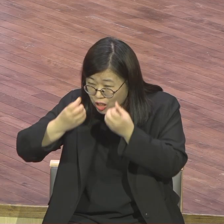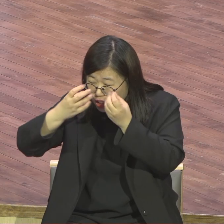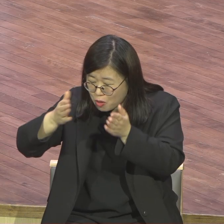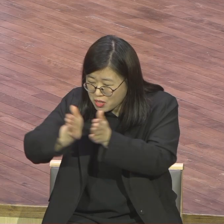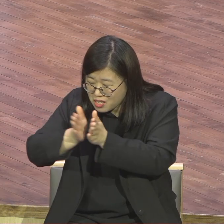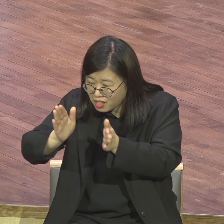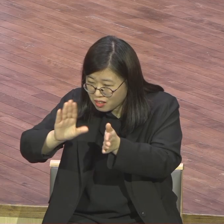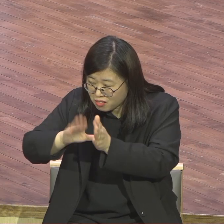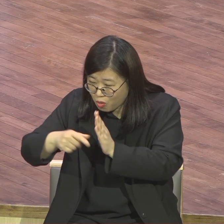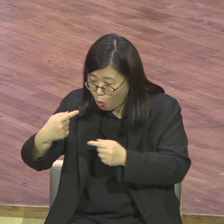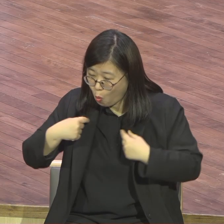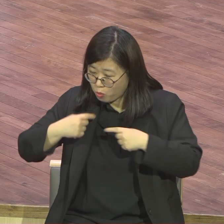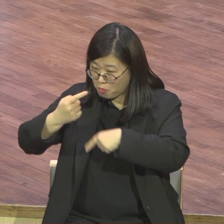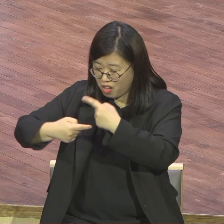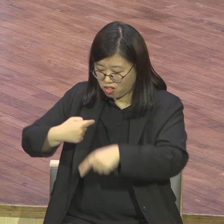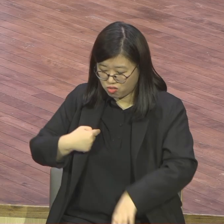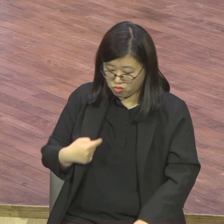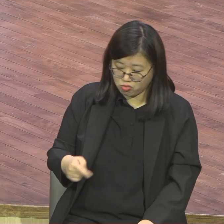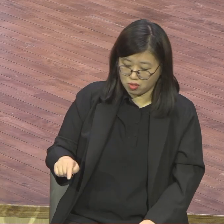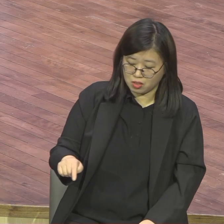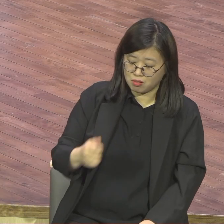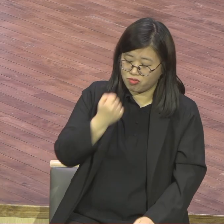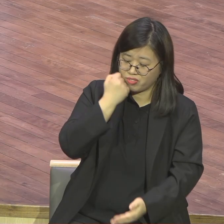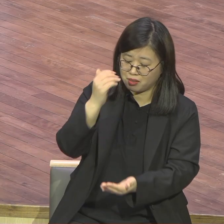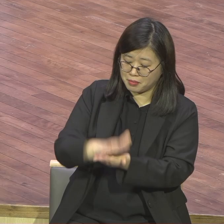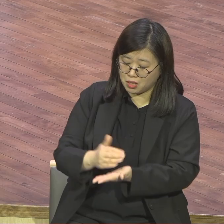딱 부르기 잡고 우리가 이런 해보고